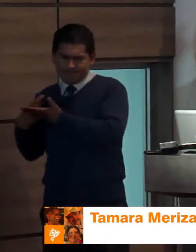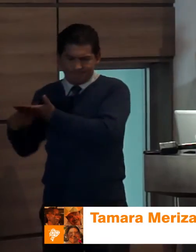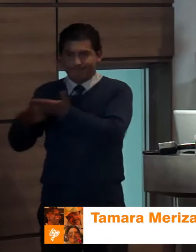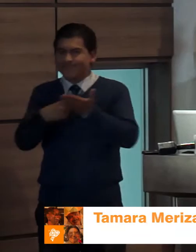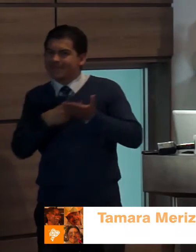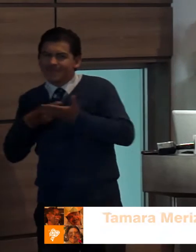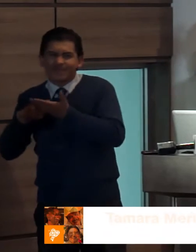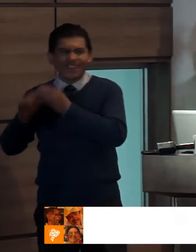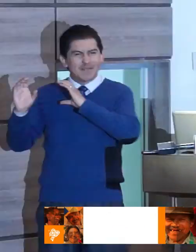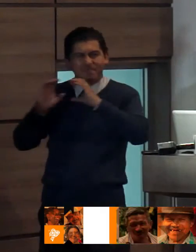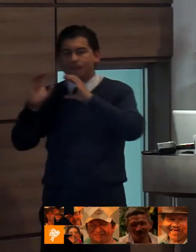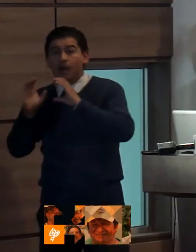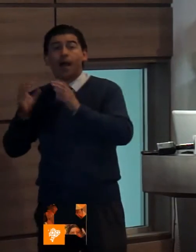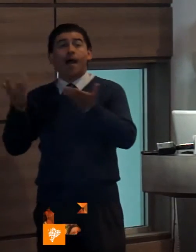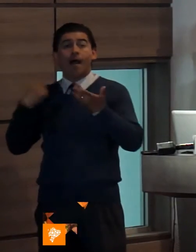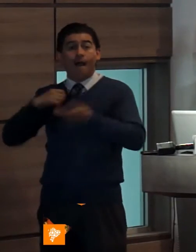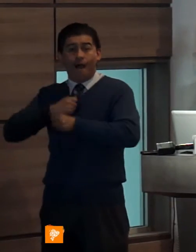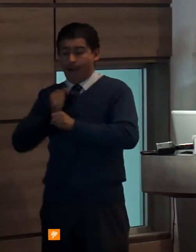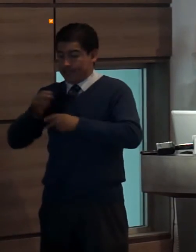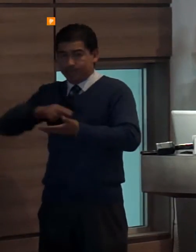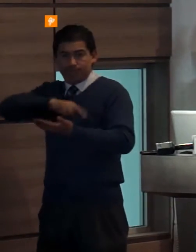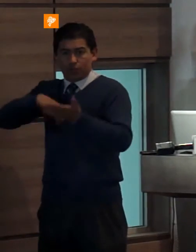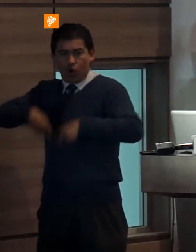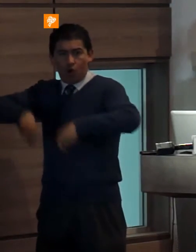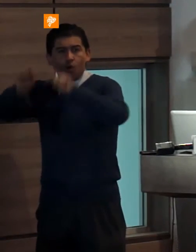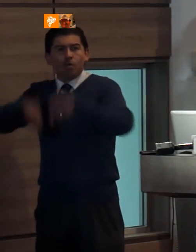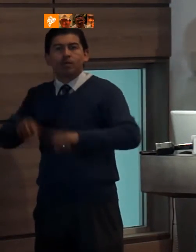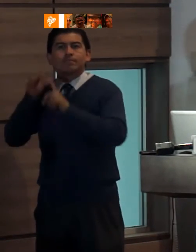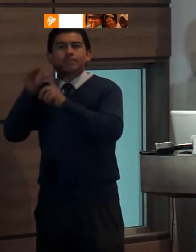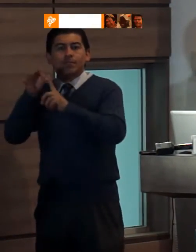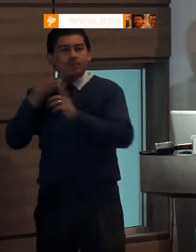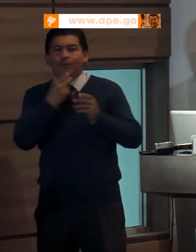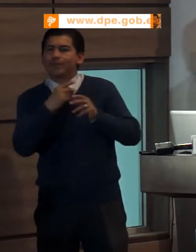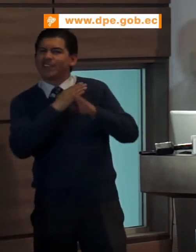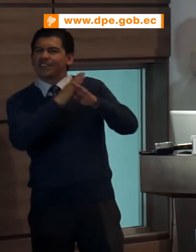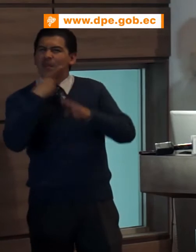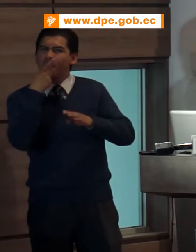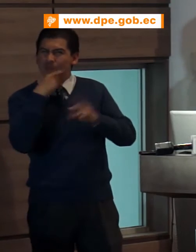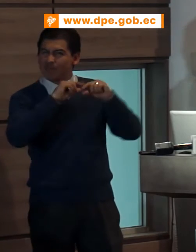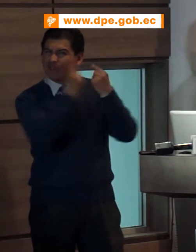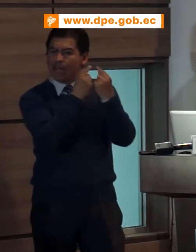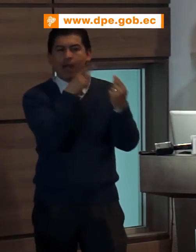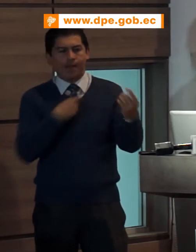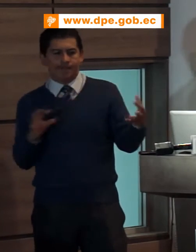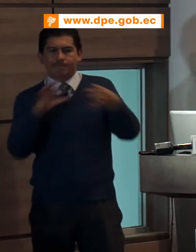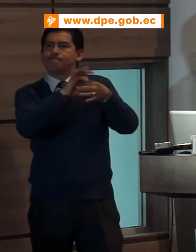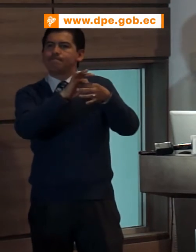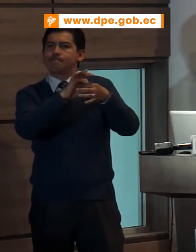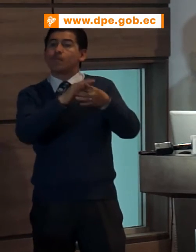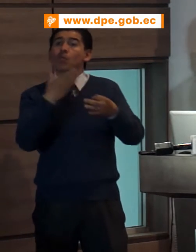Información y Comunicación suscribió un convenio de cooperación con la Defensoría del Pueblo para la creación